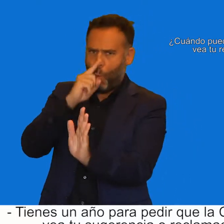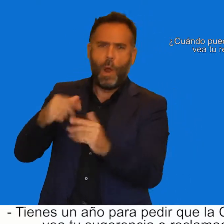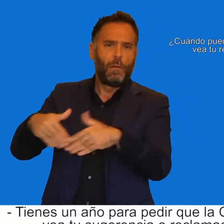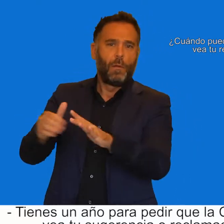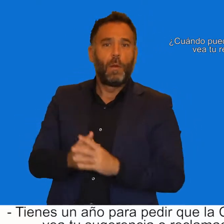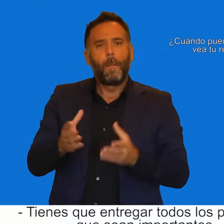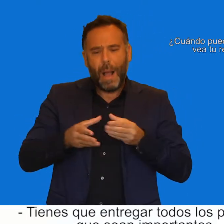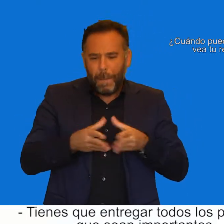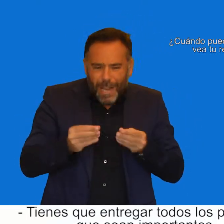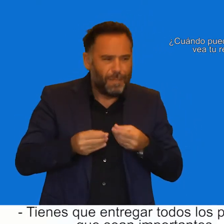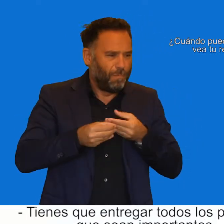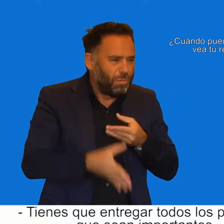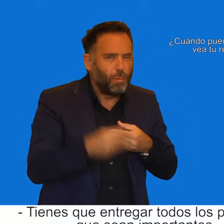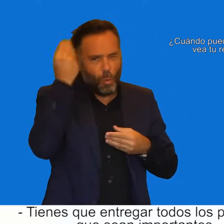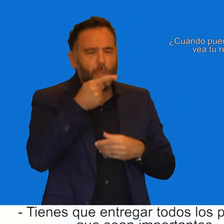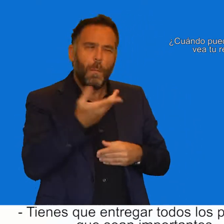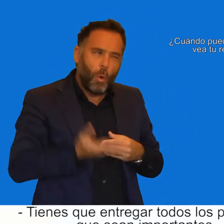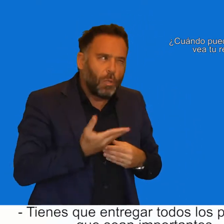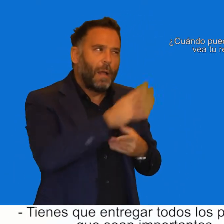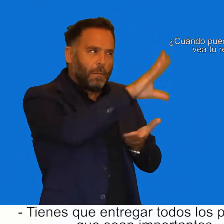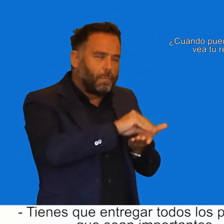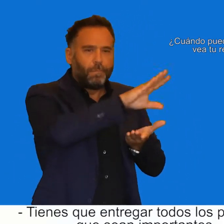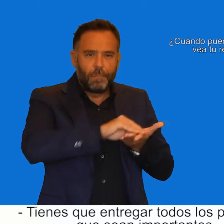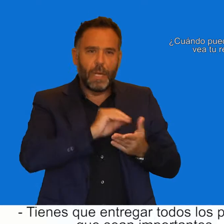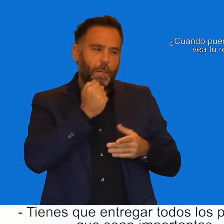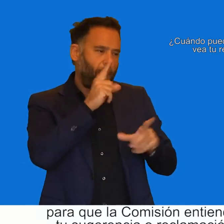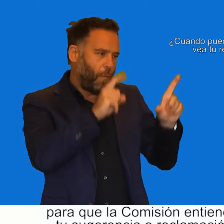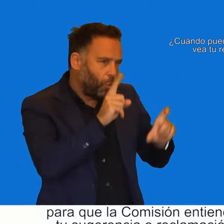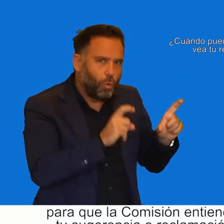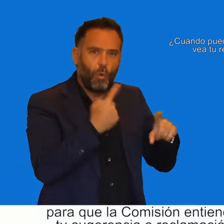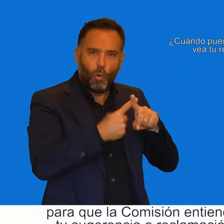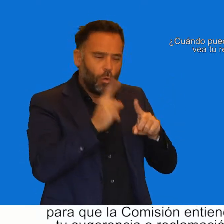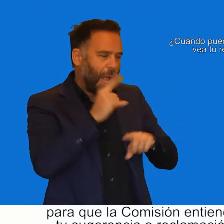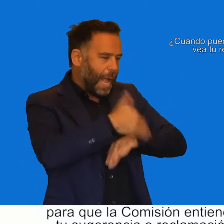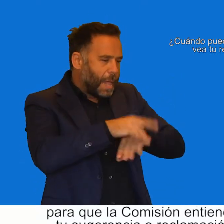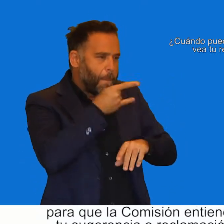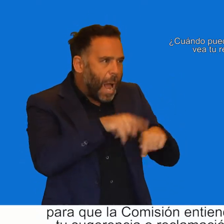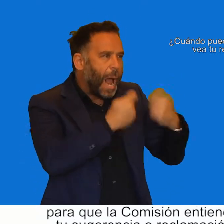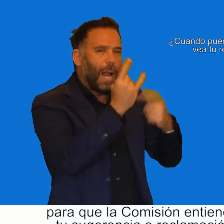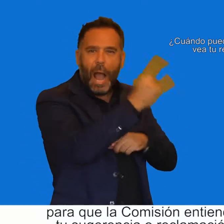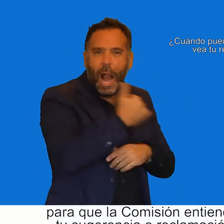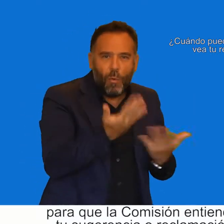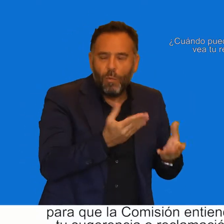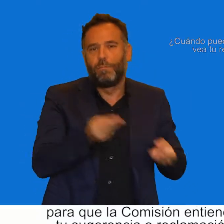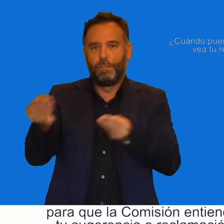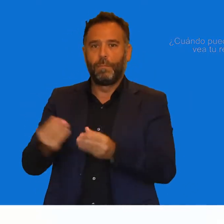reclamación. Tienes que presentar todos los papeles que sean importantes para que la Comisión entienda tu sugerencia o reclamación.